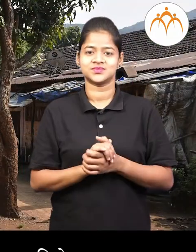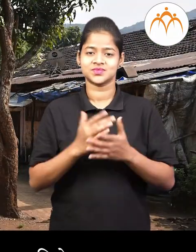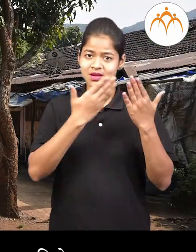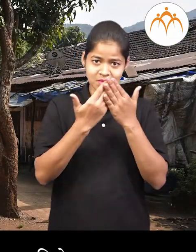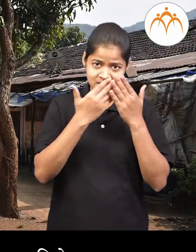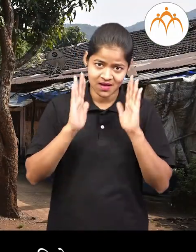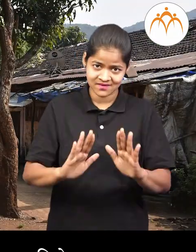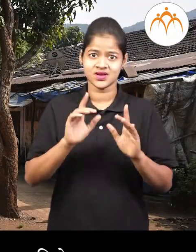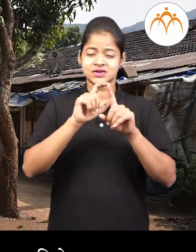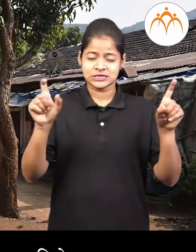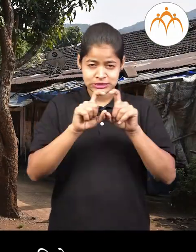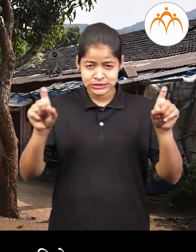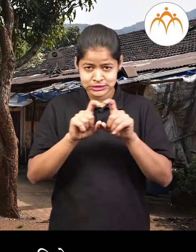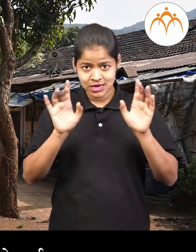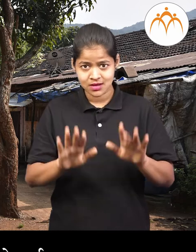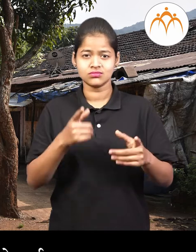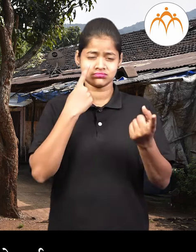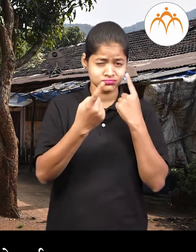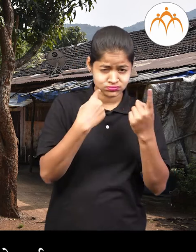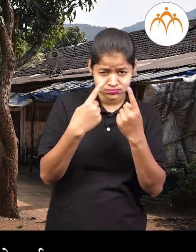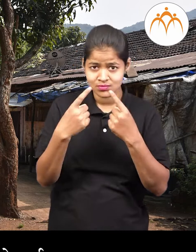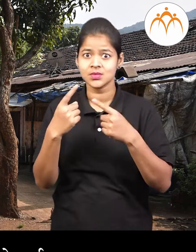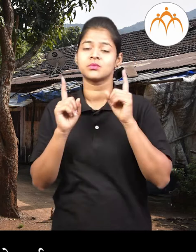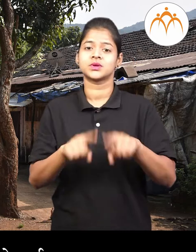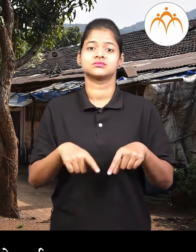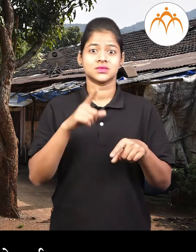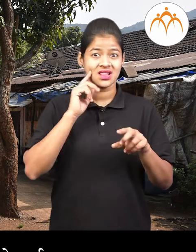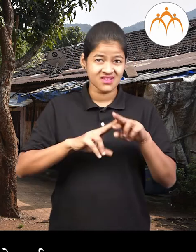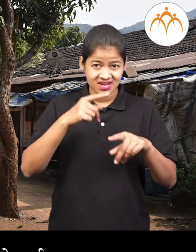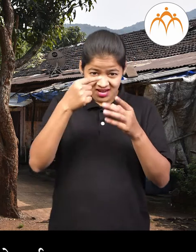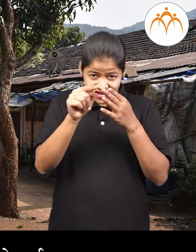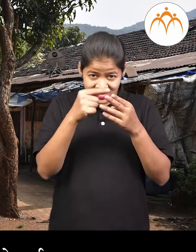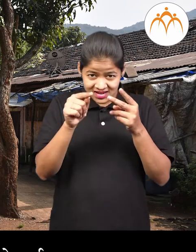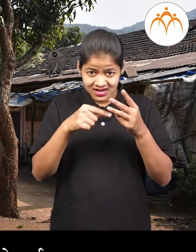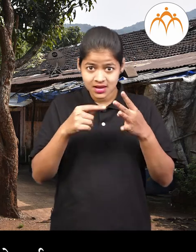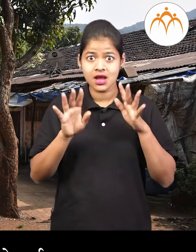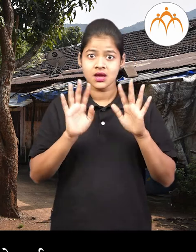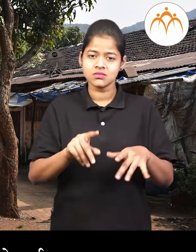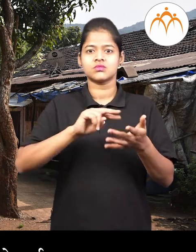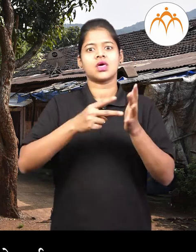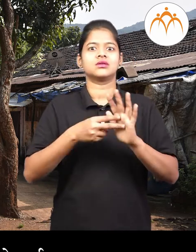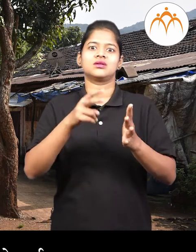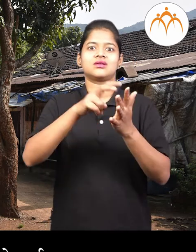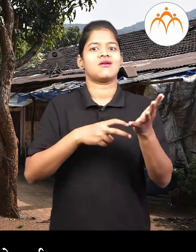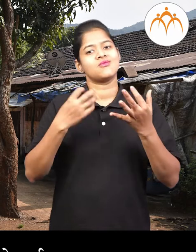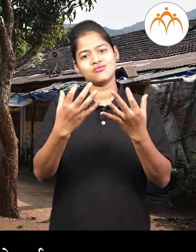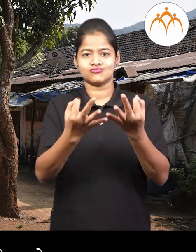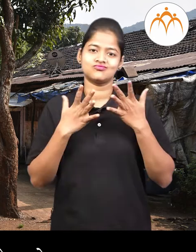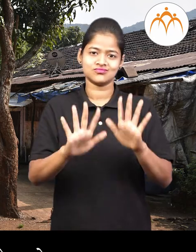असे घटक पहले जातात असे घटक आपले गावाचा संपन्न तेचे दर्शन घडवतात